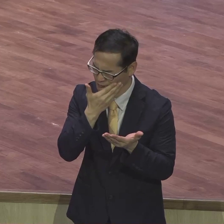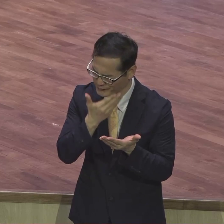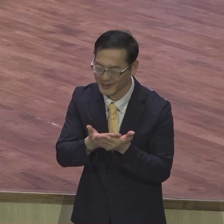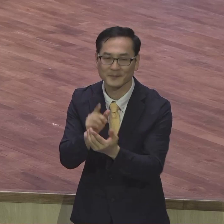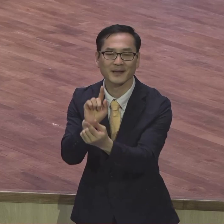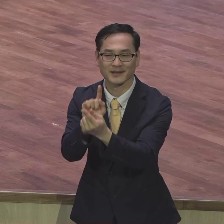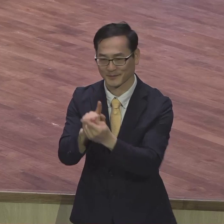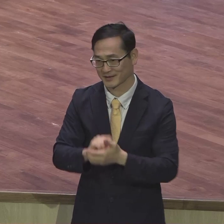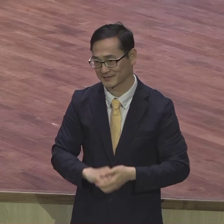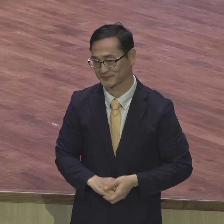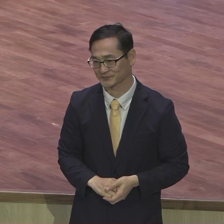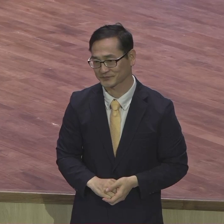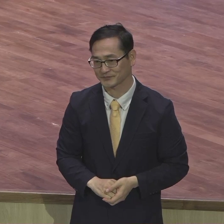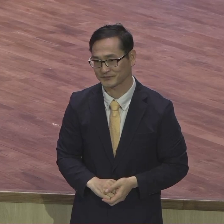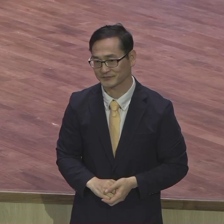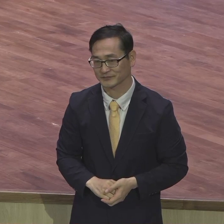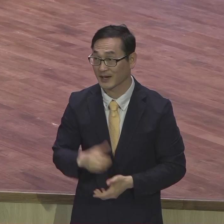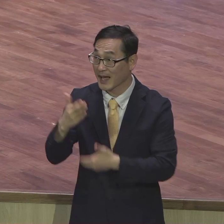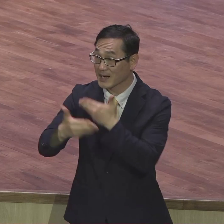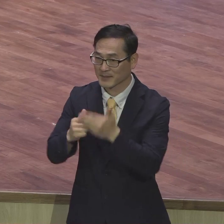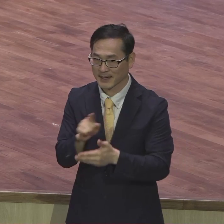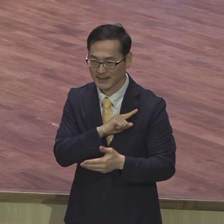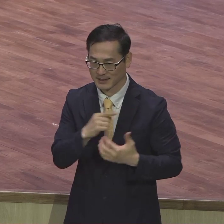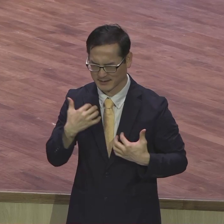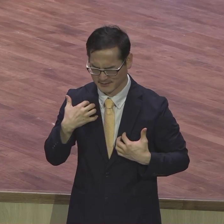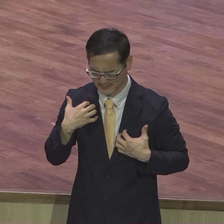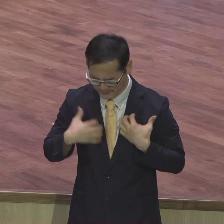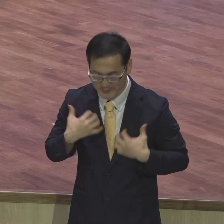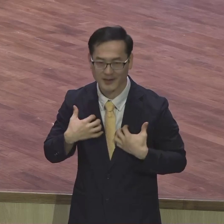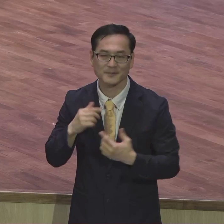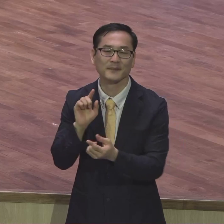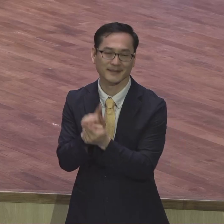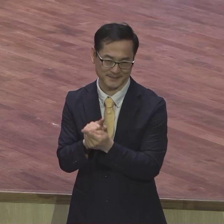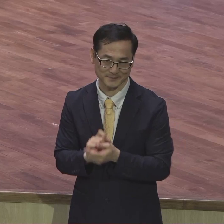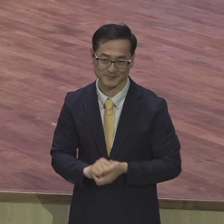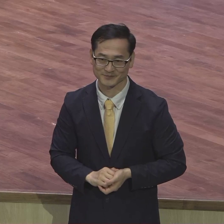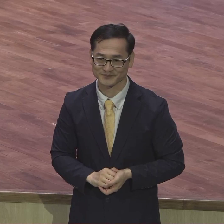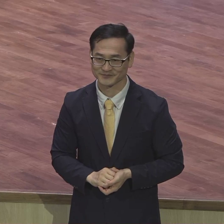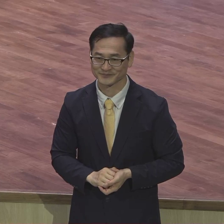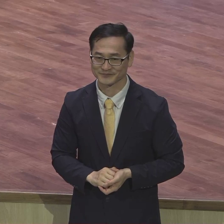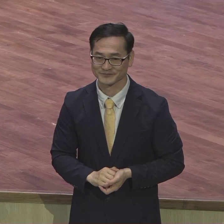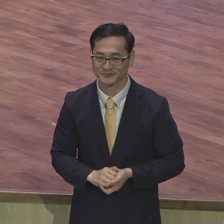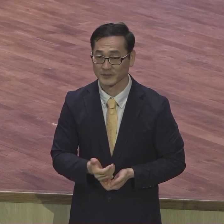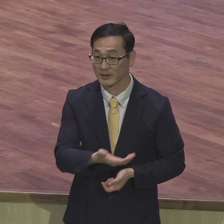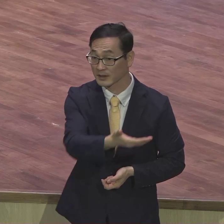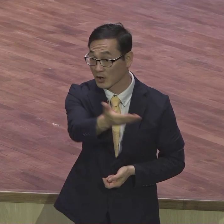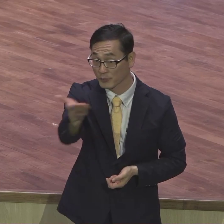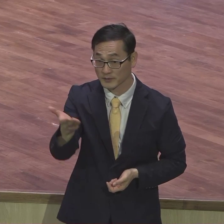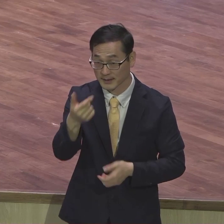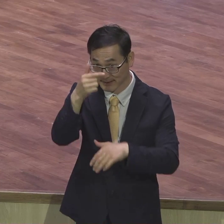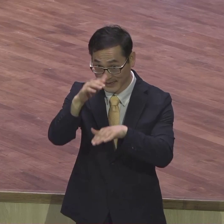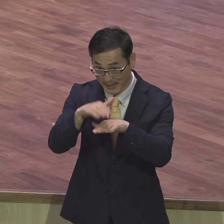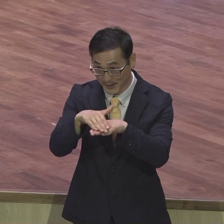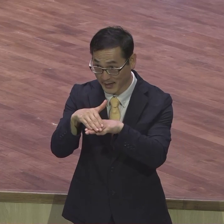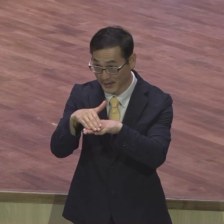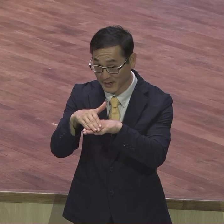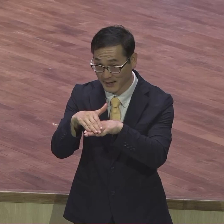하나님이 가장 기뻐하는 만남이다. 영계 모든 성도들 예배가 이끄는 삶의 결국이 뭐예요?